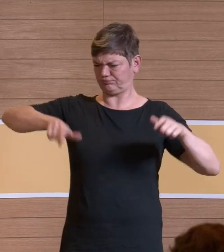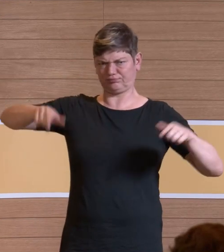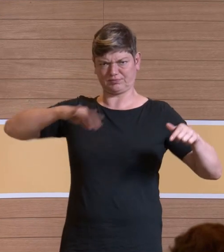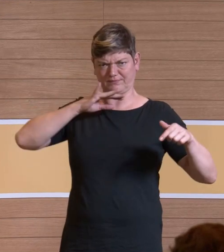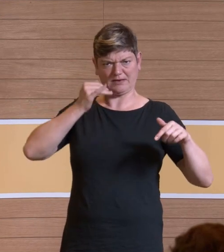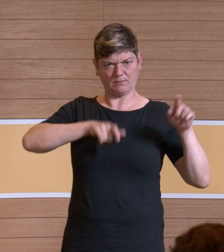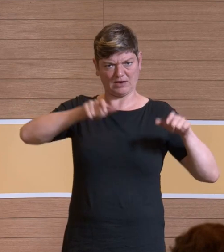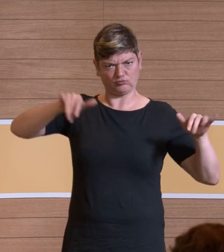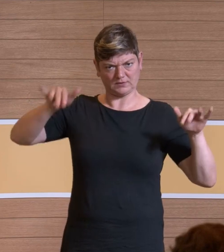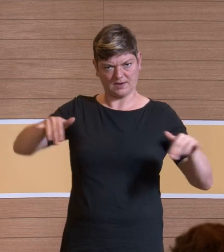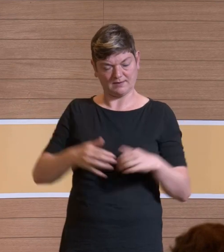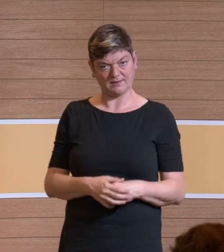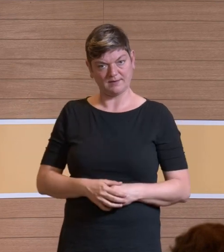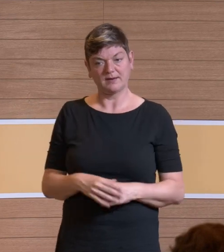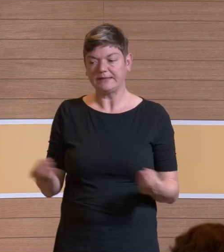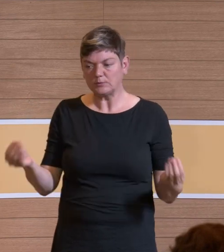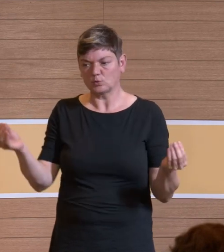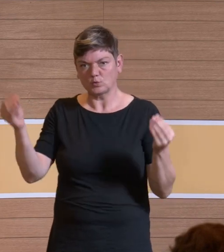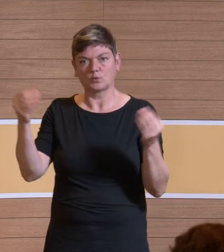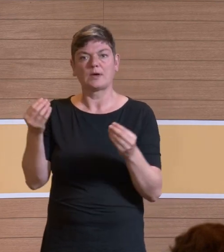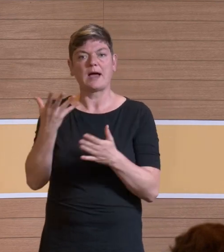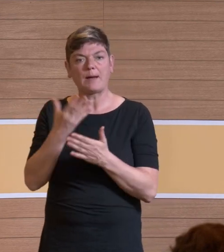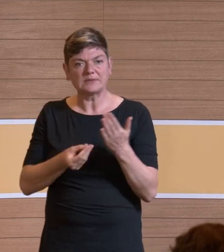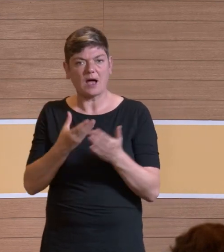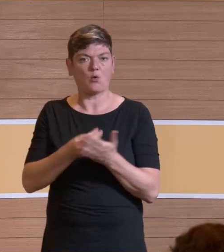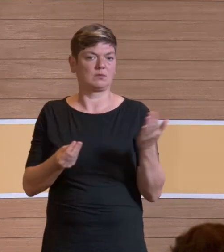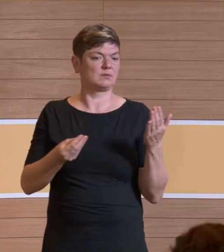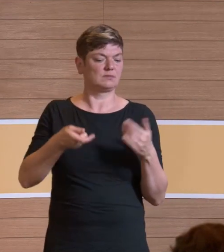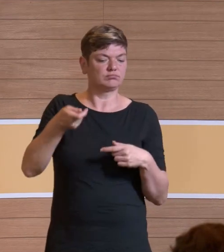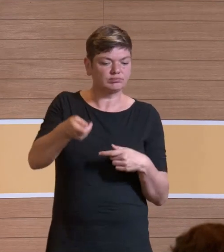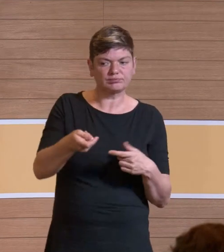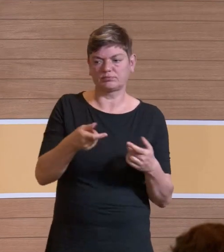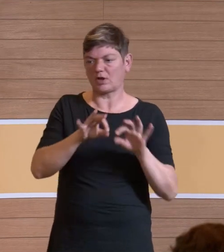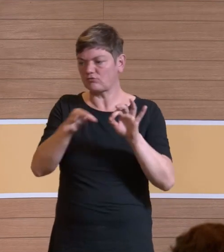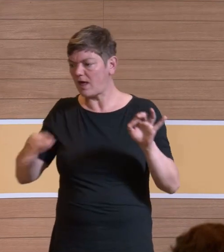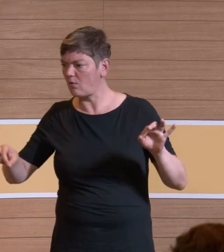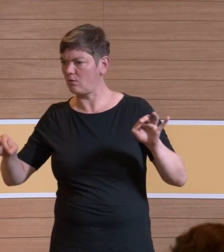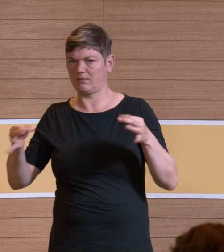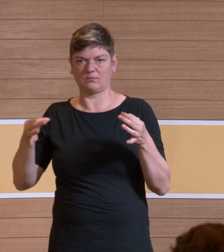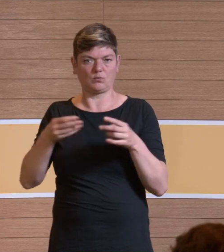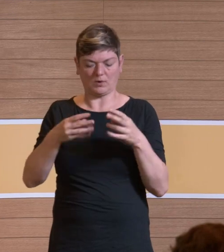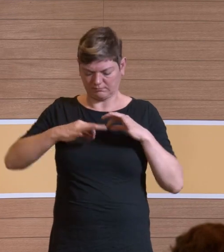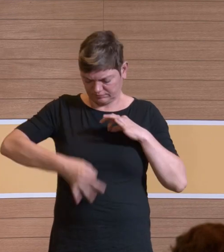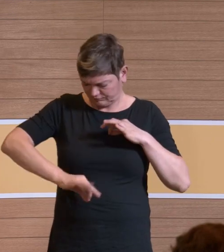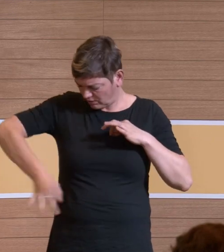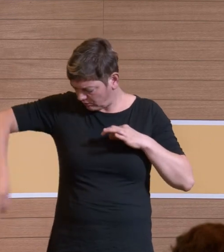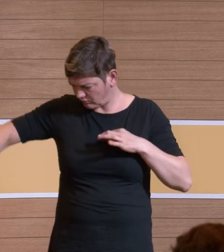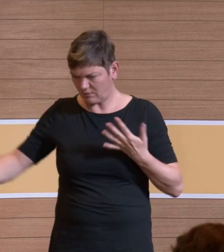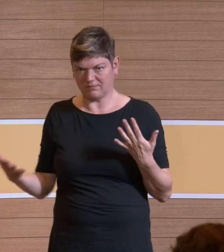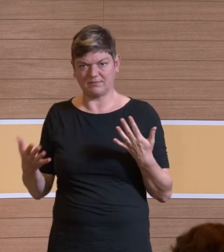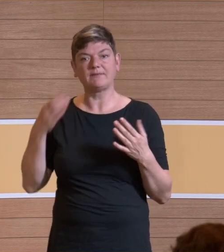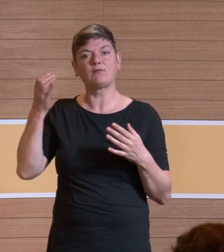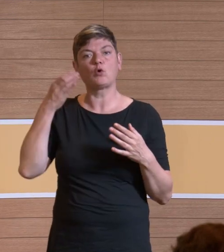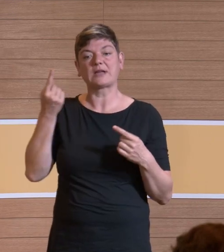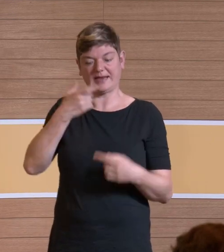und alles, was wir dann noch an zusätzlichen Absaugungen anbringen, hat Schläuche, die irgendwo hin müssen. Und das wäre eben bei